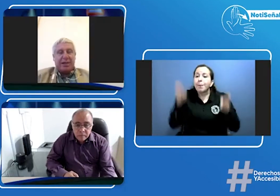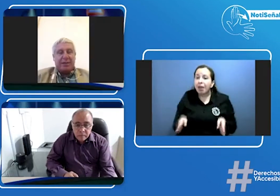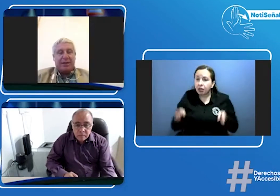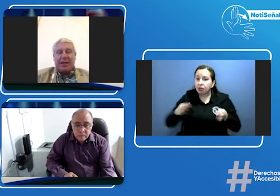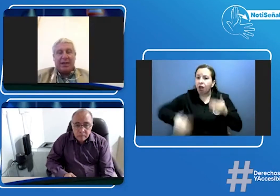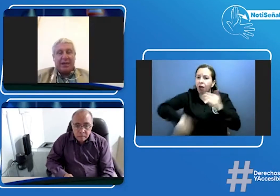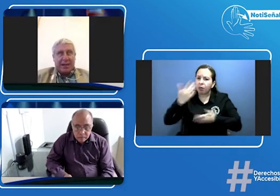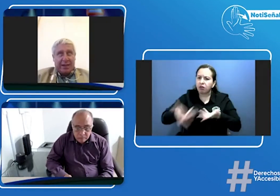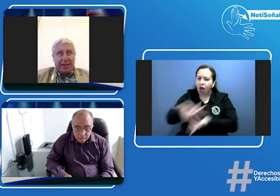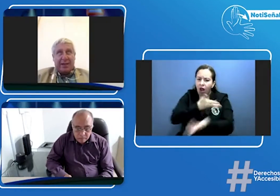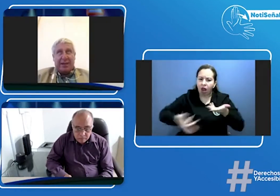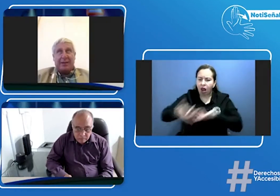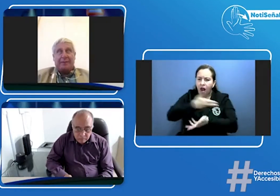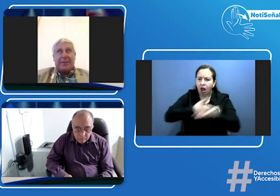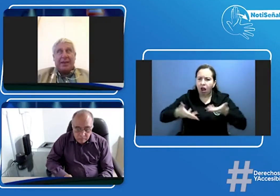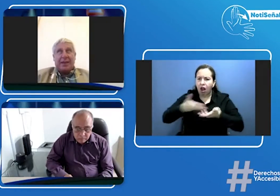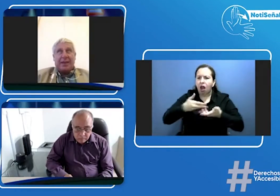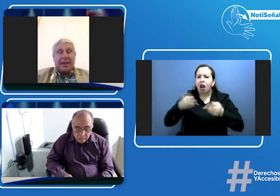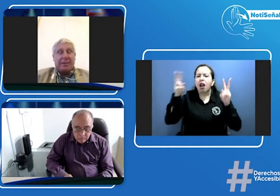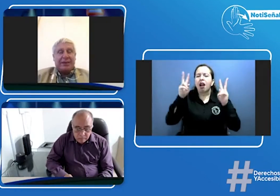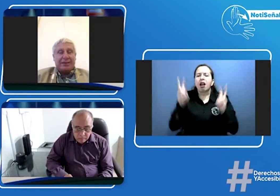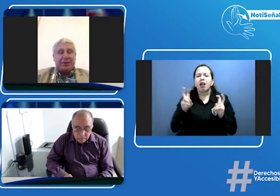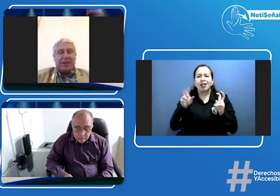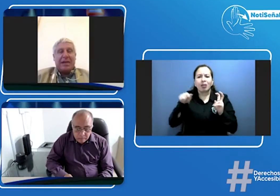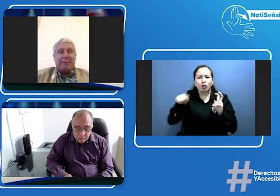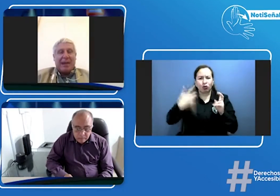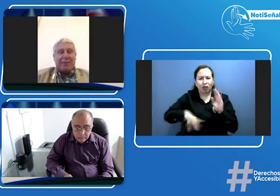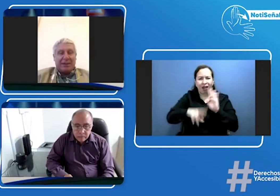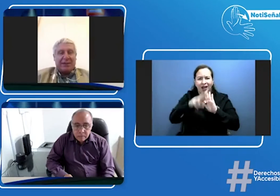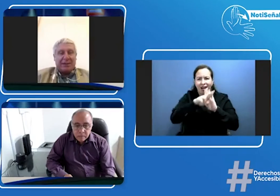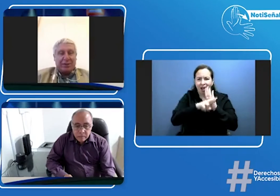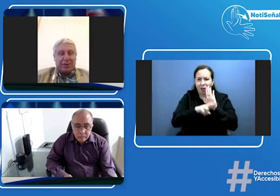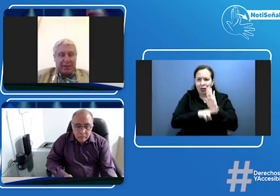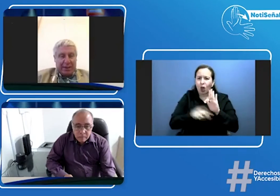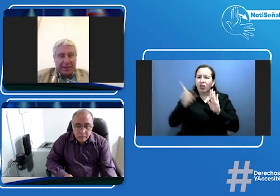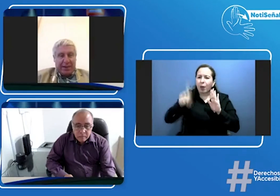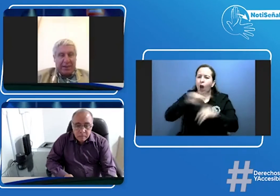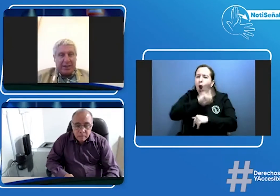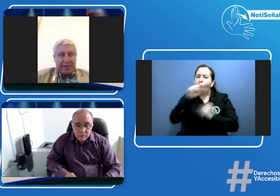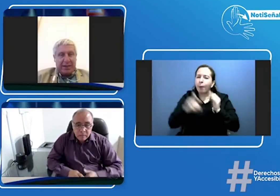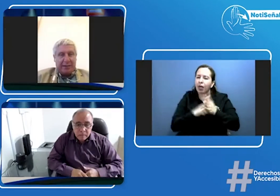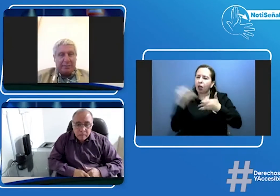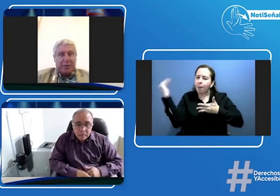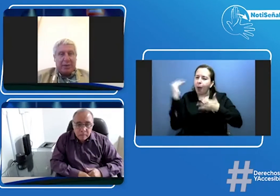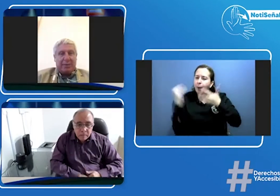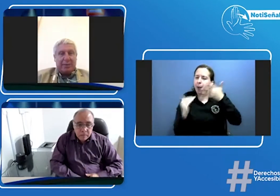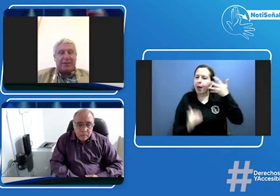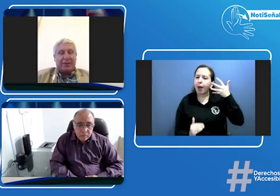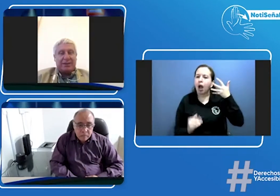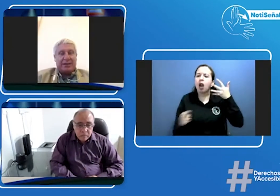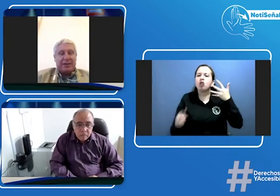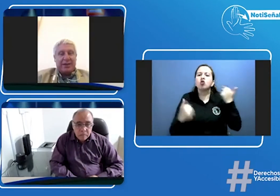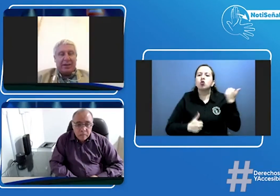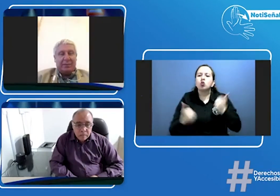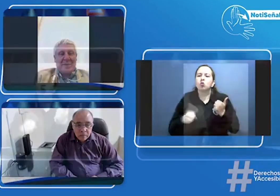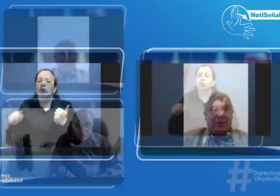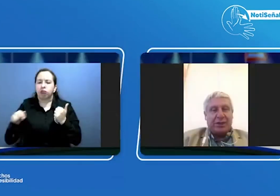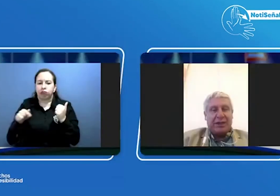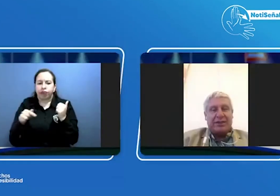reglamentación y la parametrización en el programa que establece para los CRC